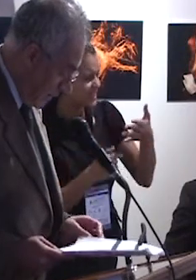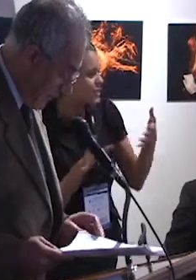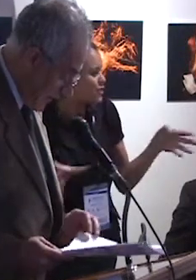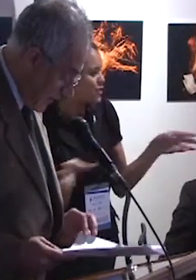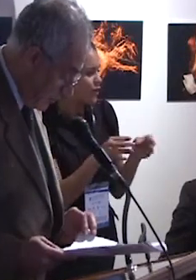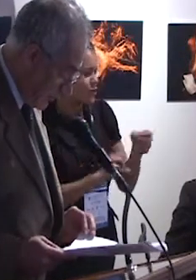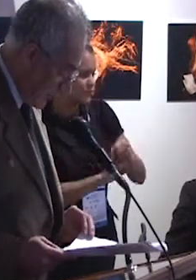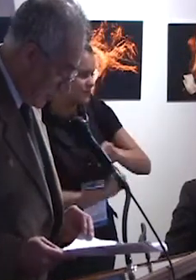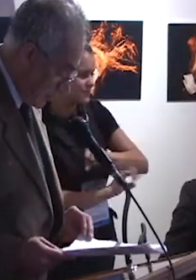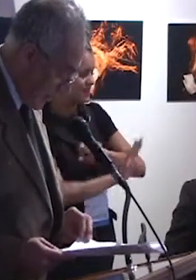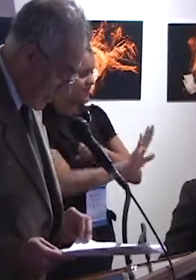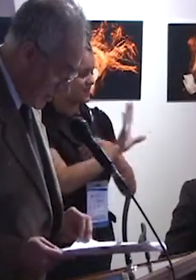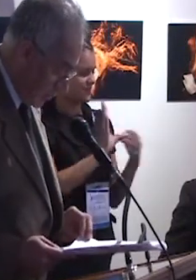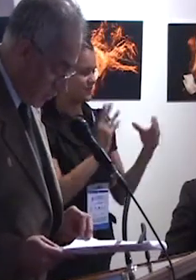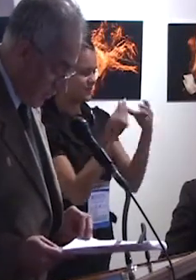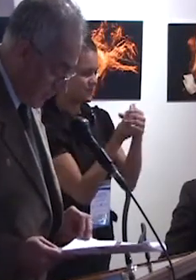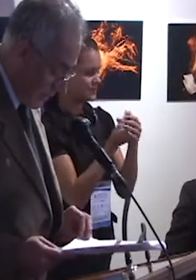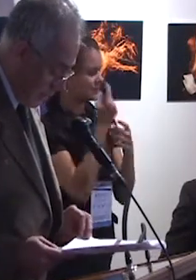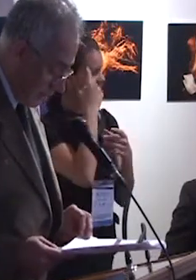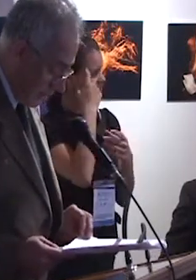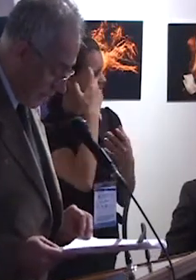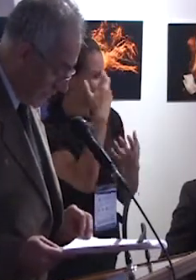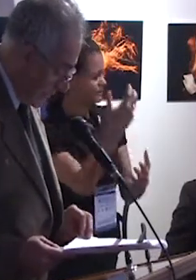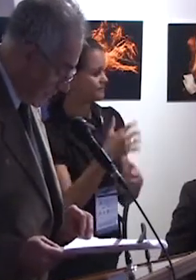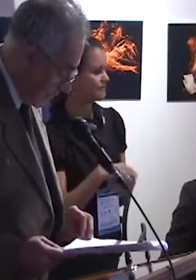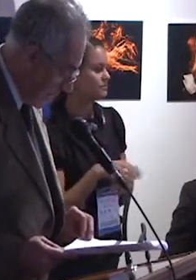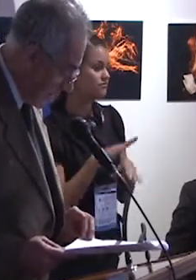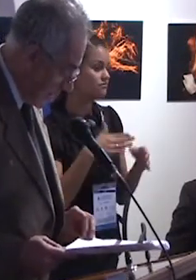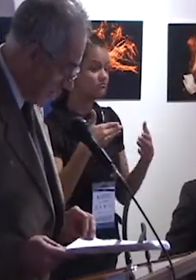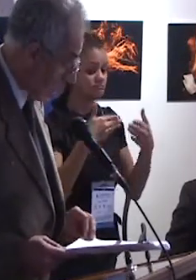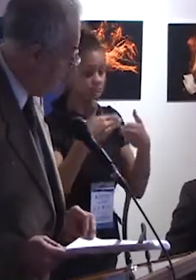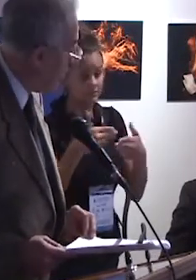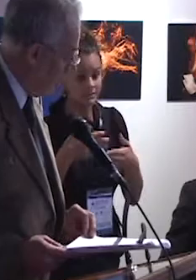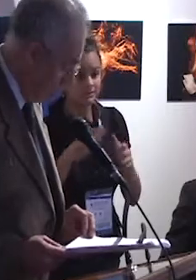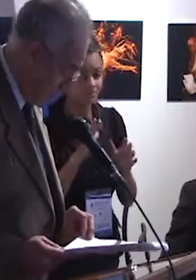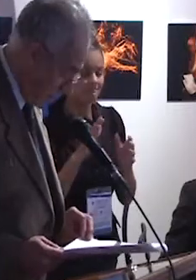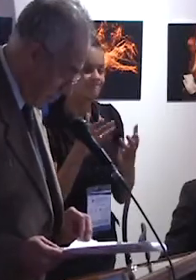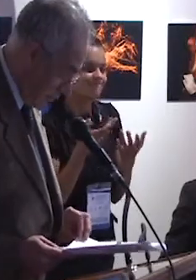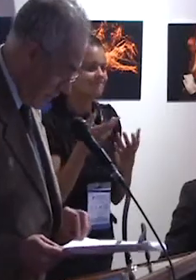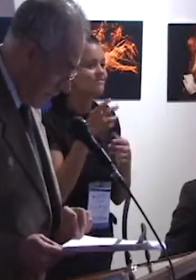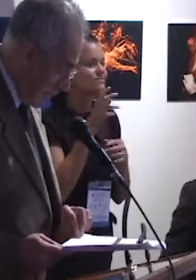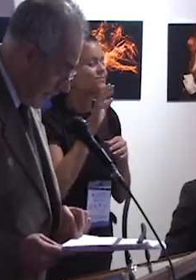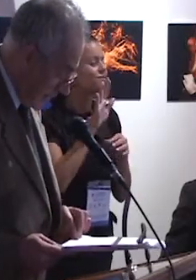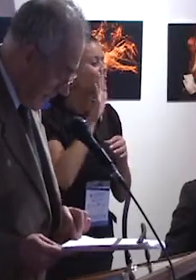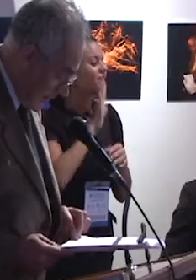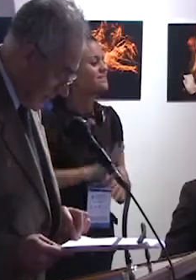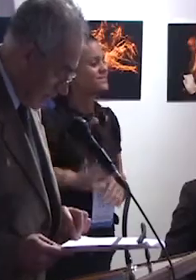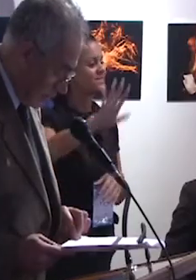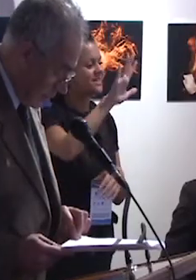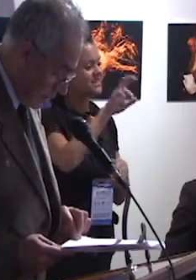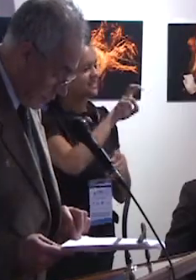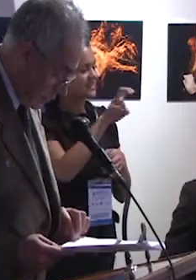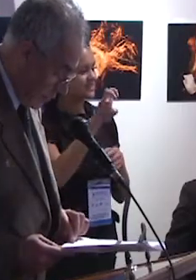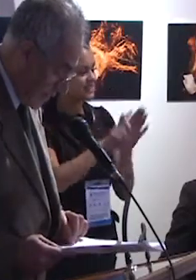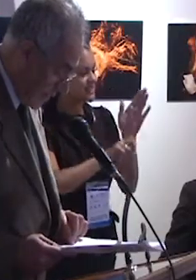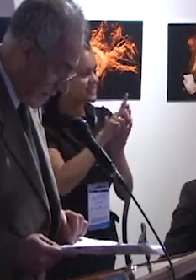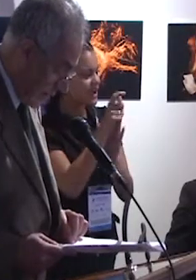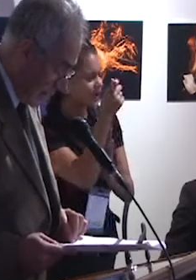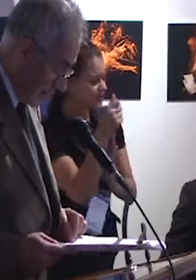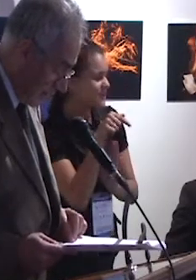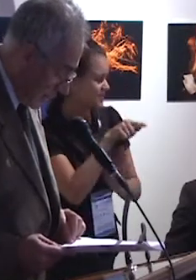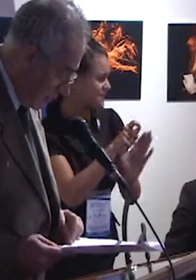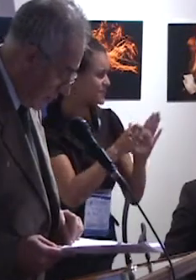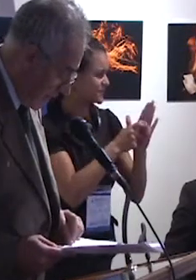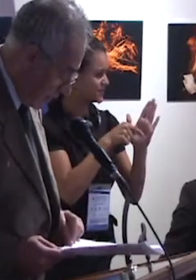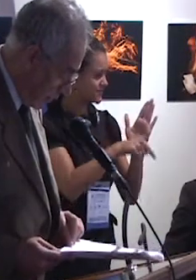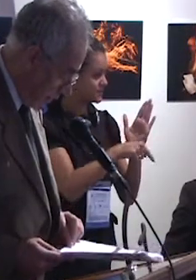Las barreras no están asociadas exclusivamente con niveles nacionales de desarrollo económico, y es este un asunto en